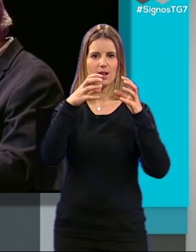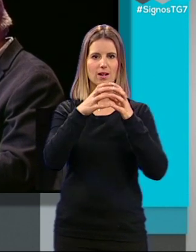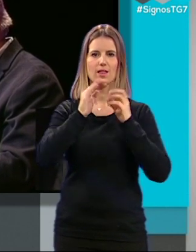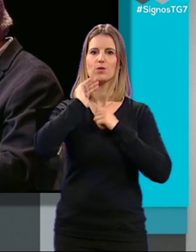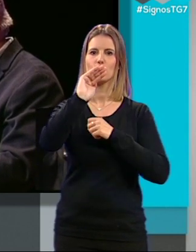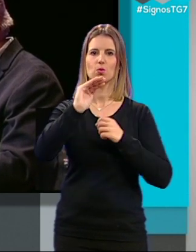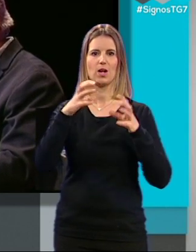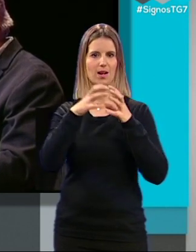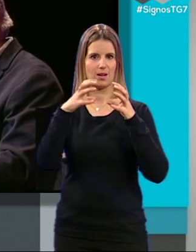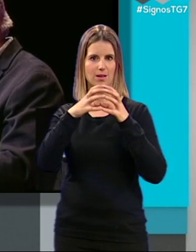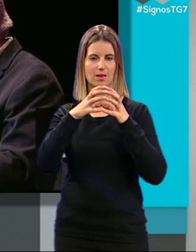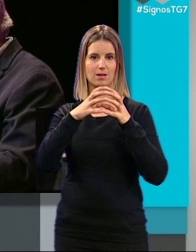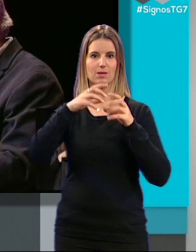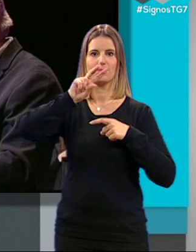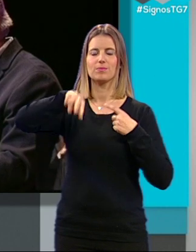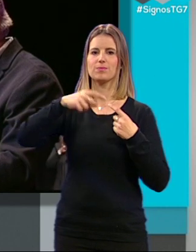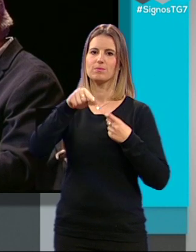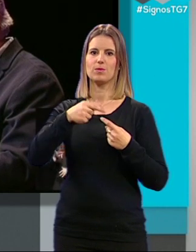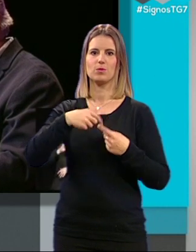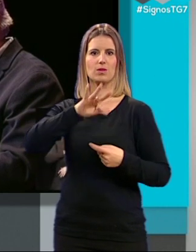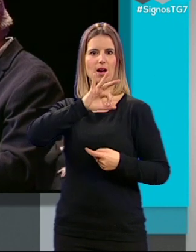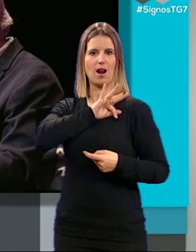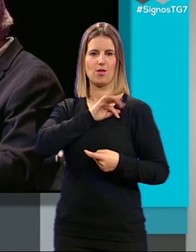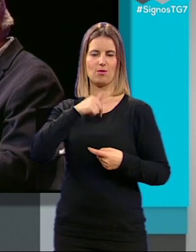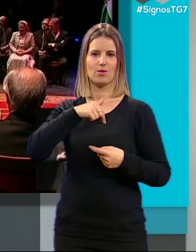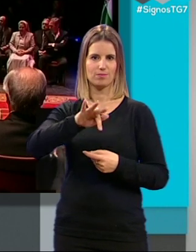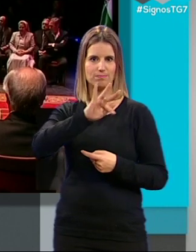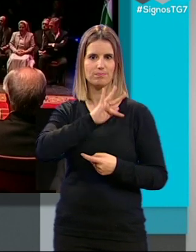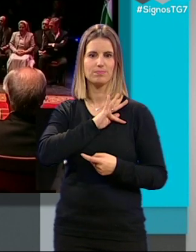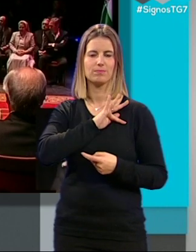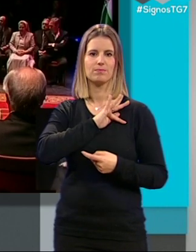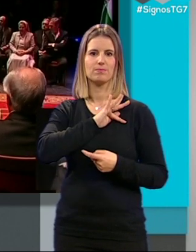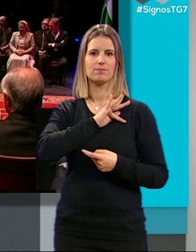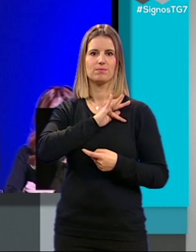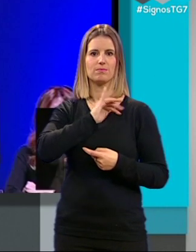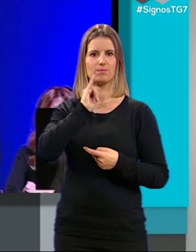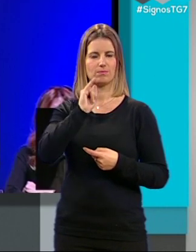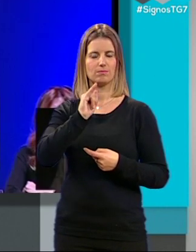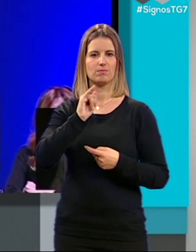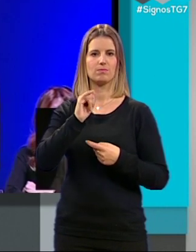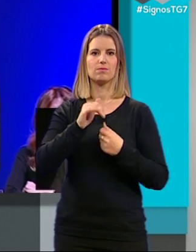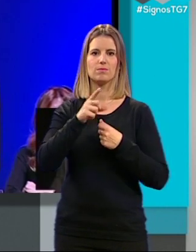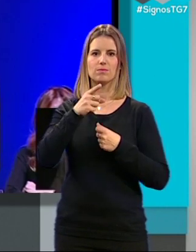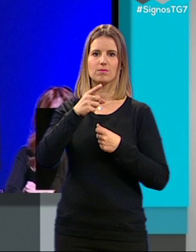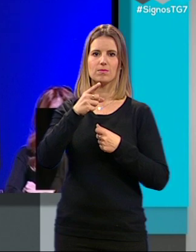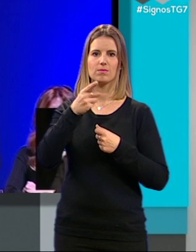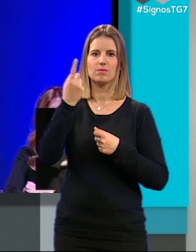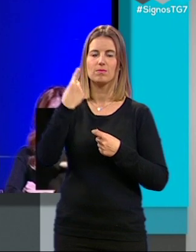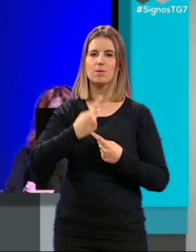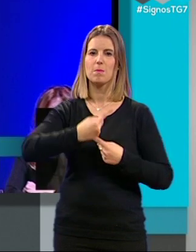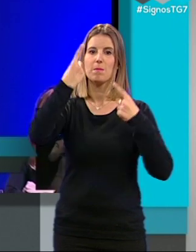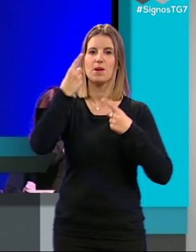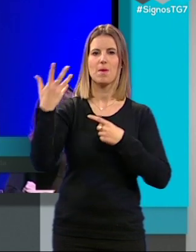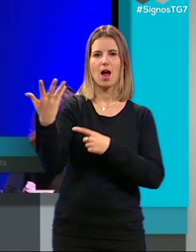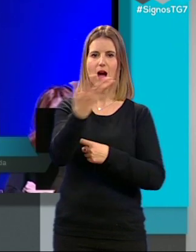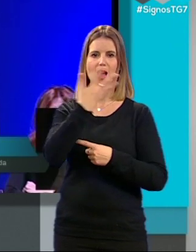su Granada, este generoso galardón que se me concede con magnanimidad. Aquella primera saeta